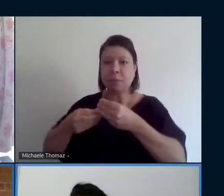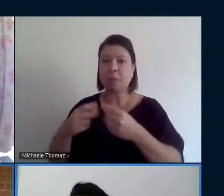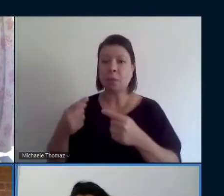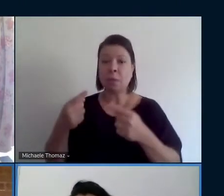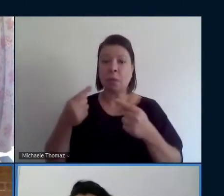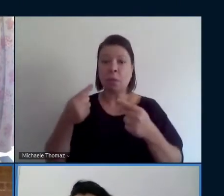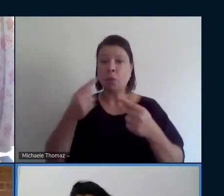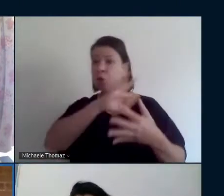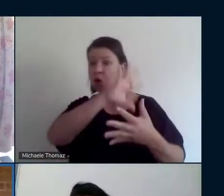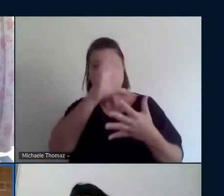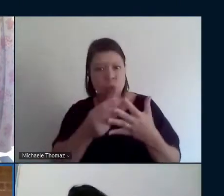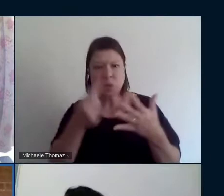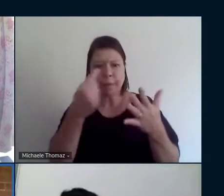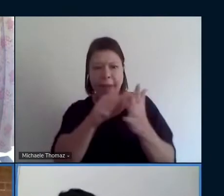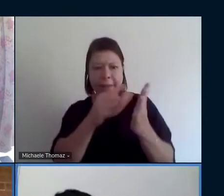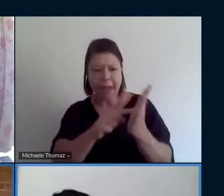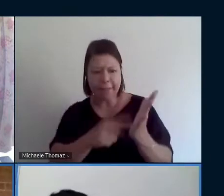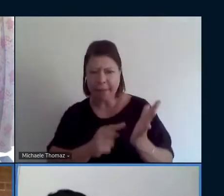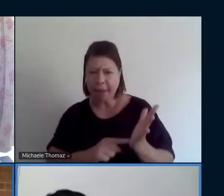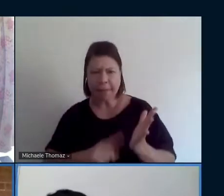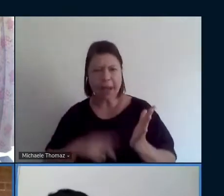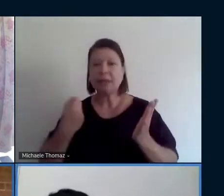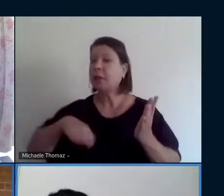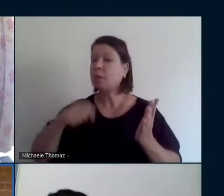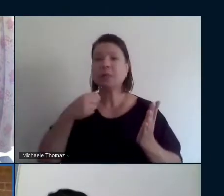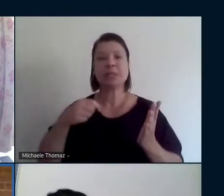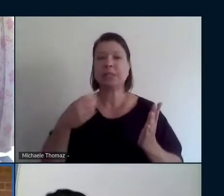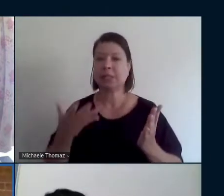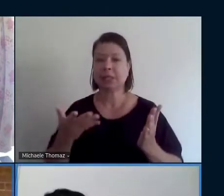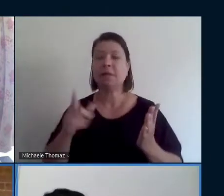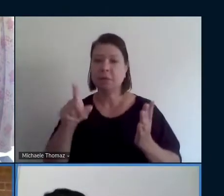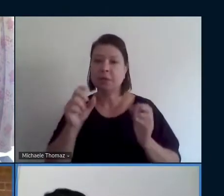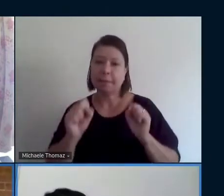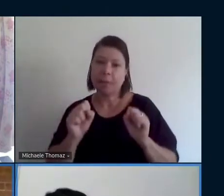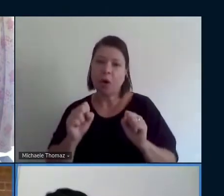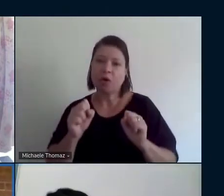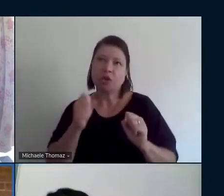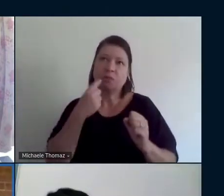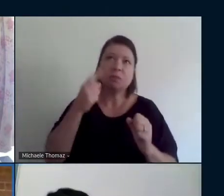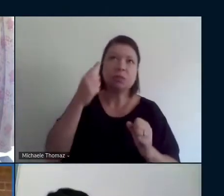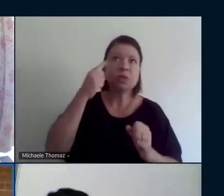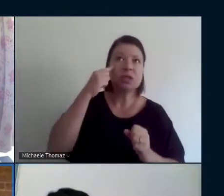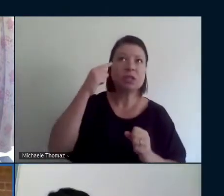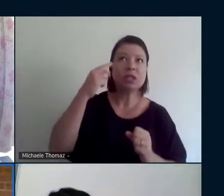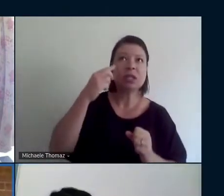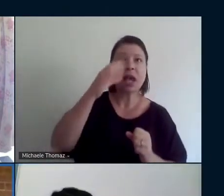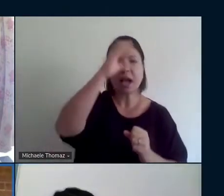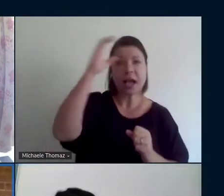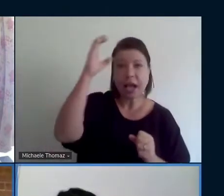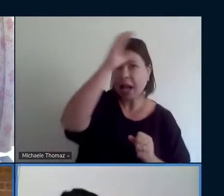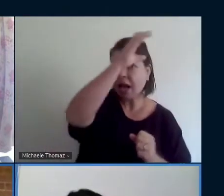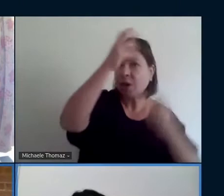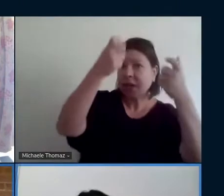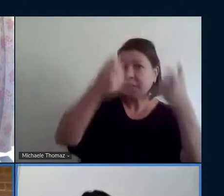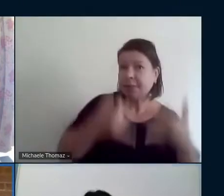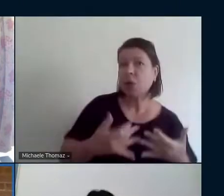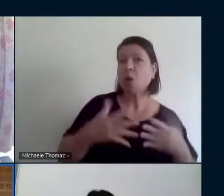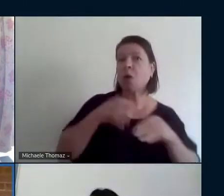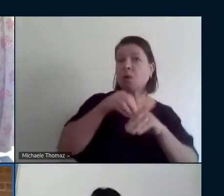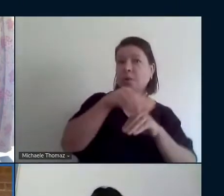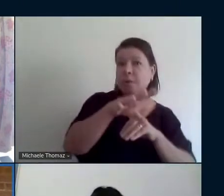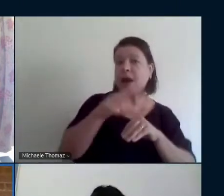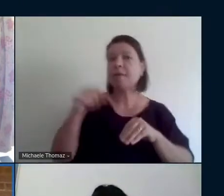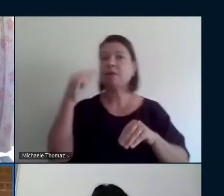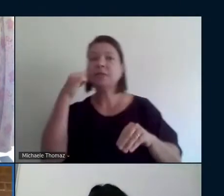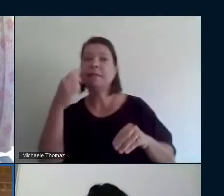mas o que você acha principal agora em comentar da fala da professora Carolina, né, e nós depois vamos